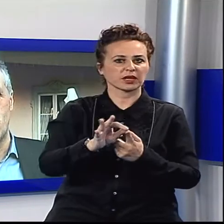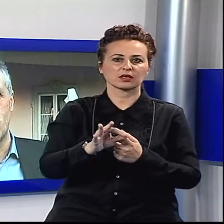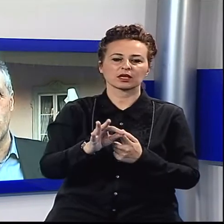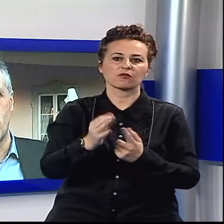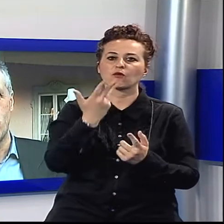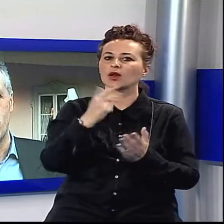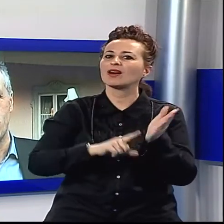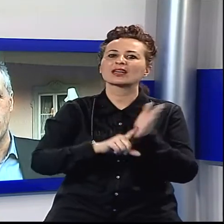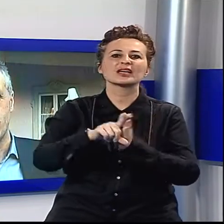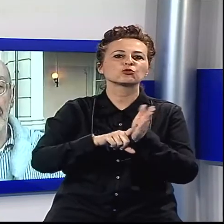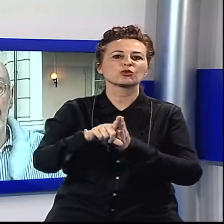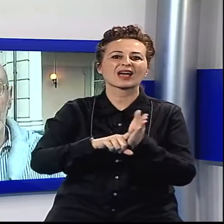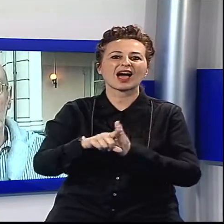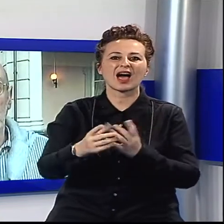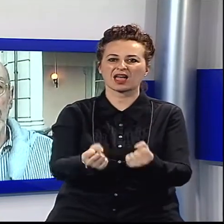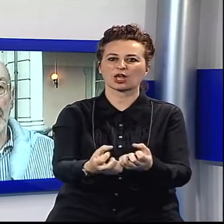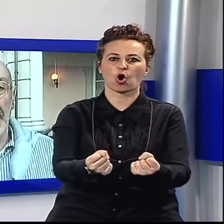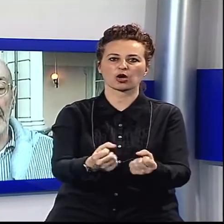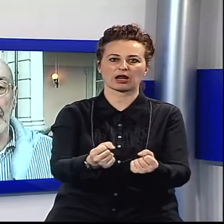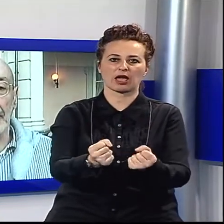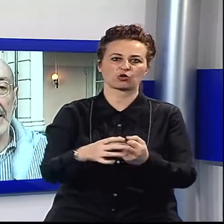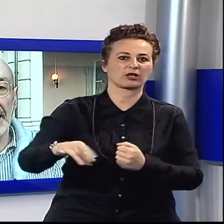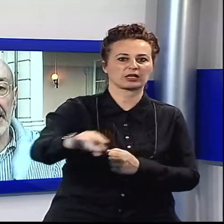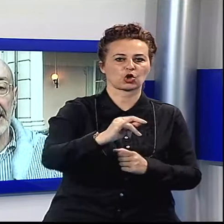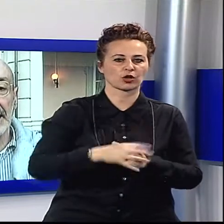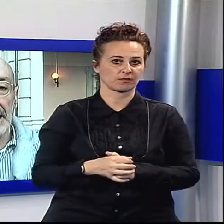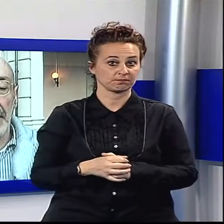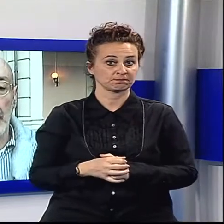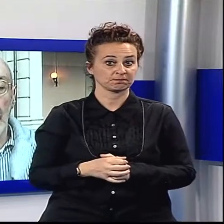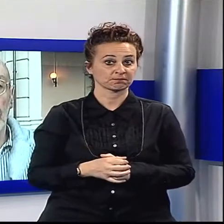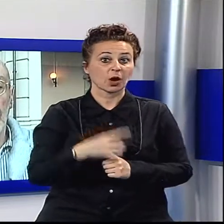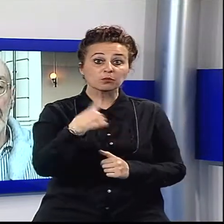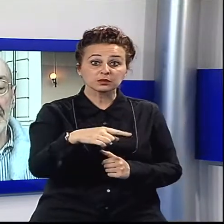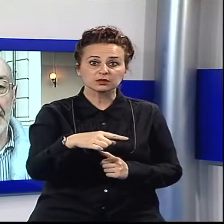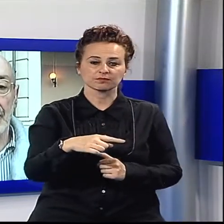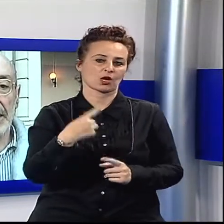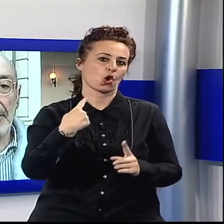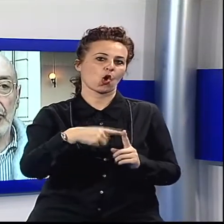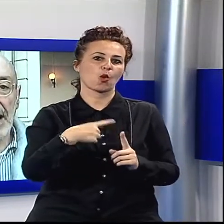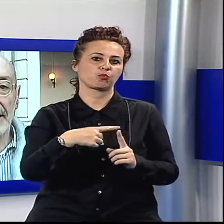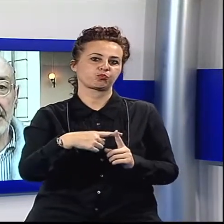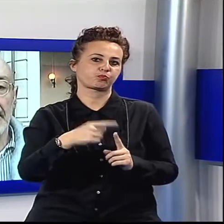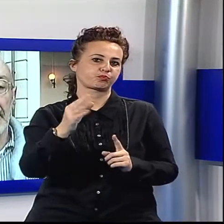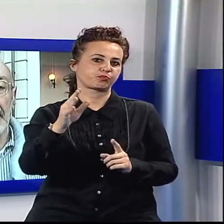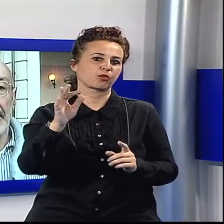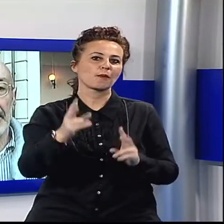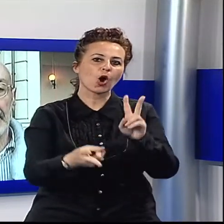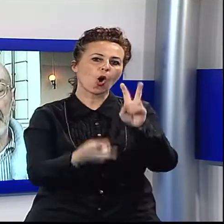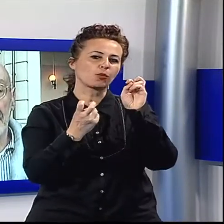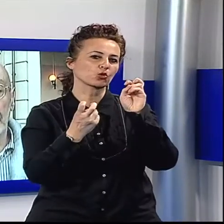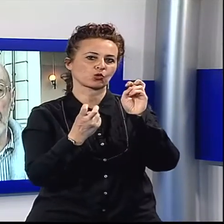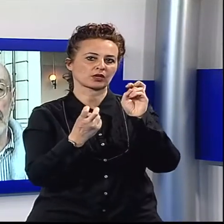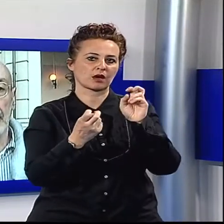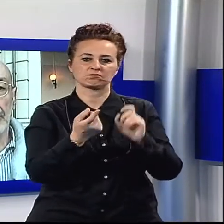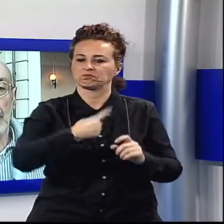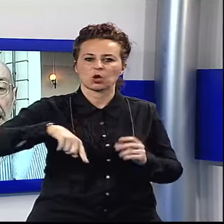un risultato sul territorio. Questa è una grande opportunità, un'opportunità che abbiamo colto con la presentazione dei progetti, l